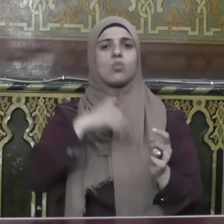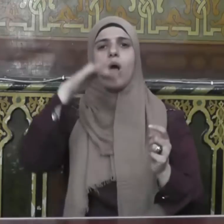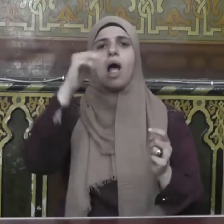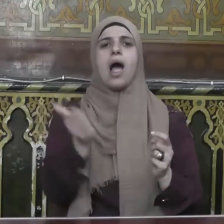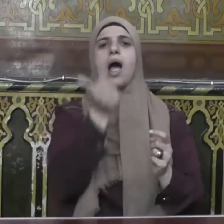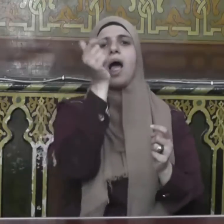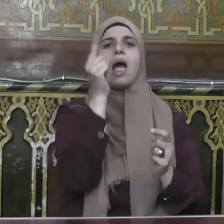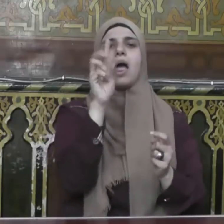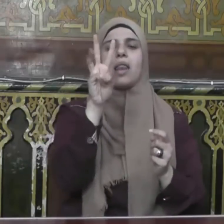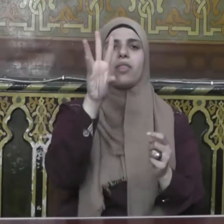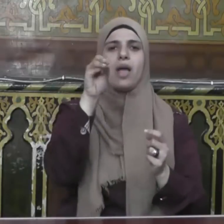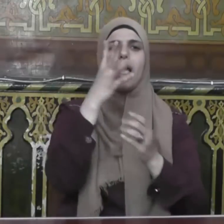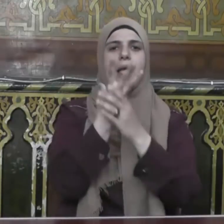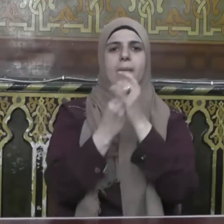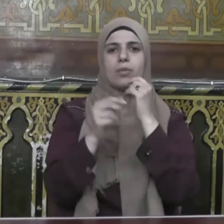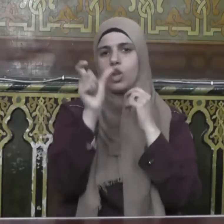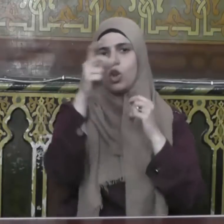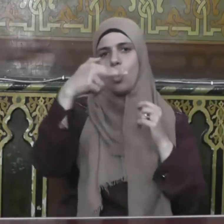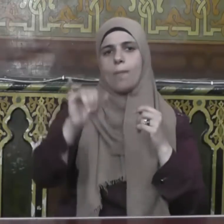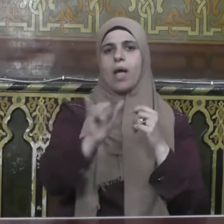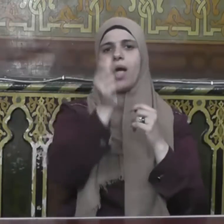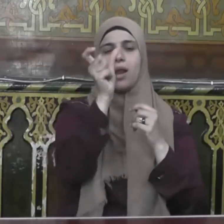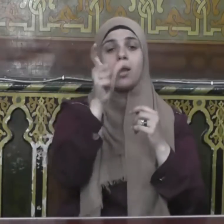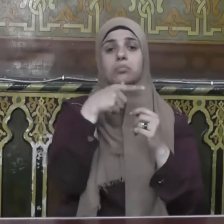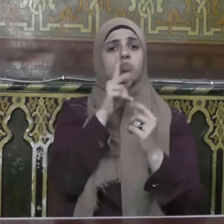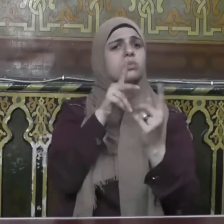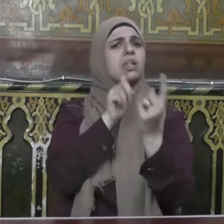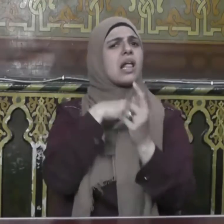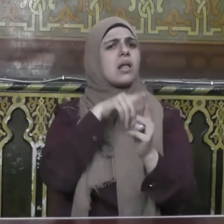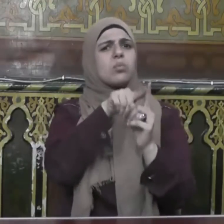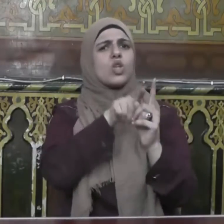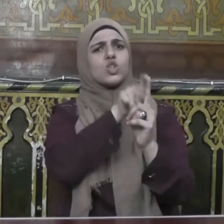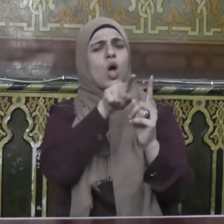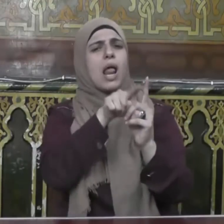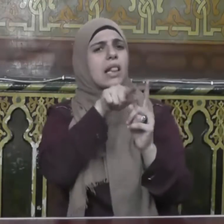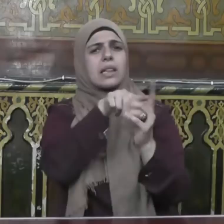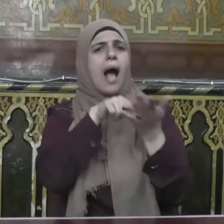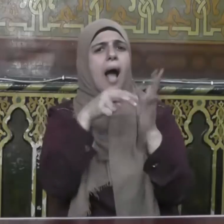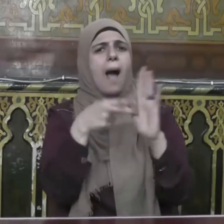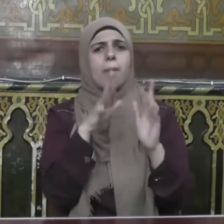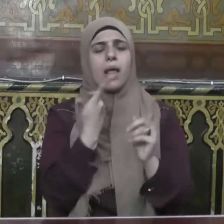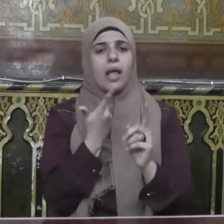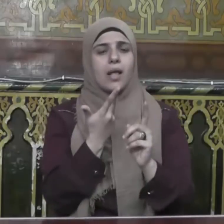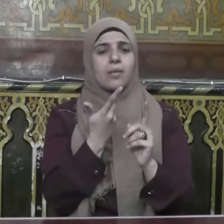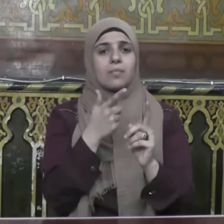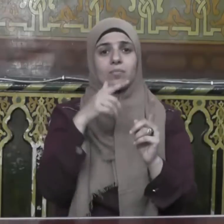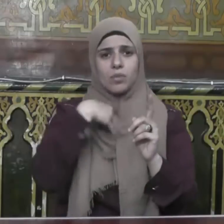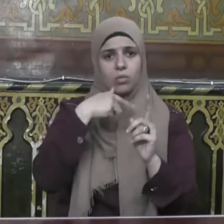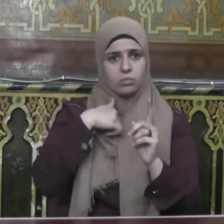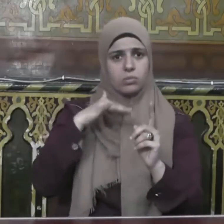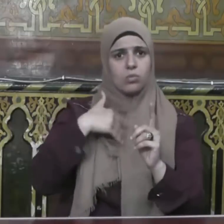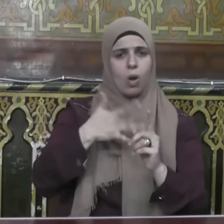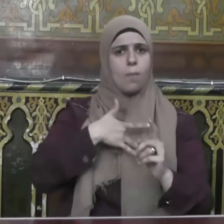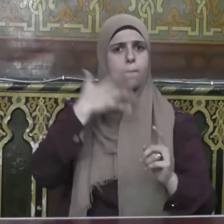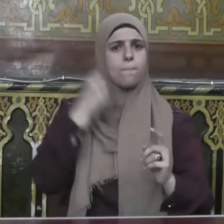النعمان فقال له كيف أصبحت يا حارثة قال أصبحت مؤمنا حقا